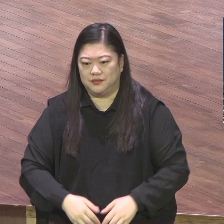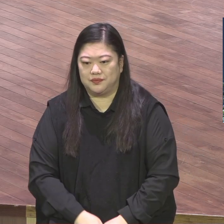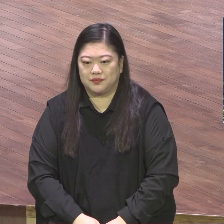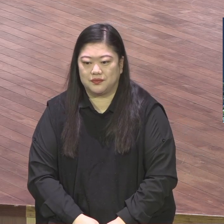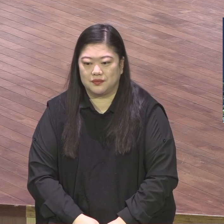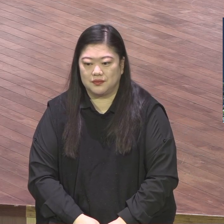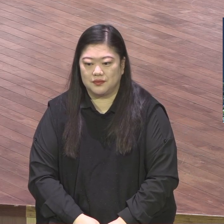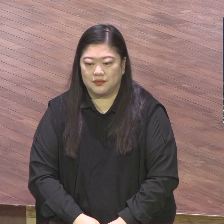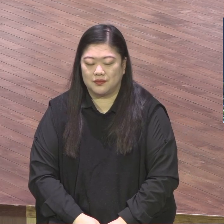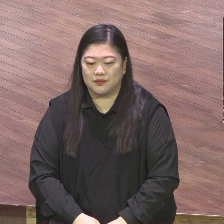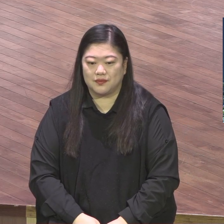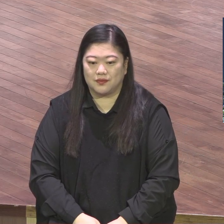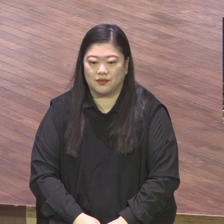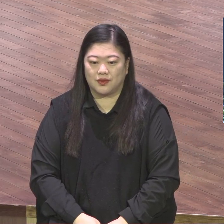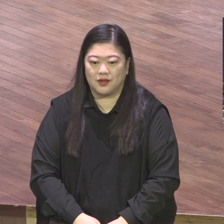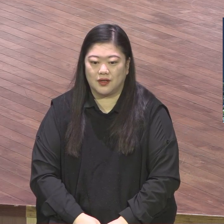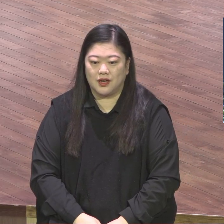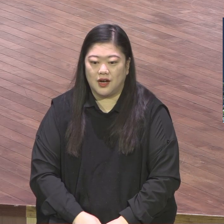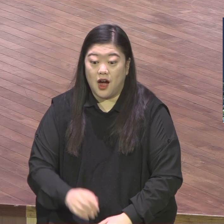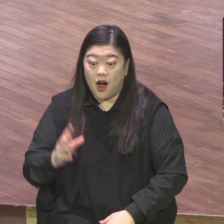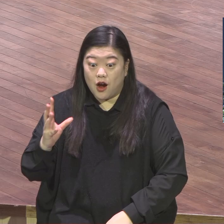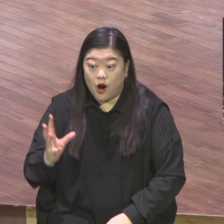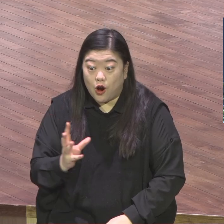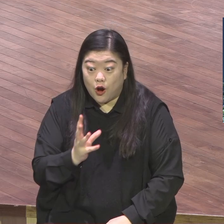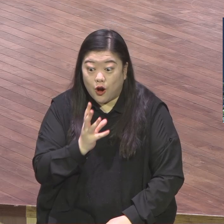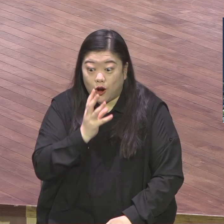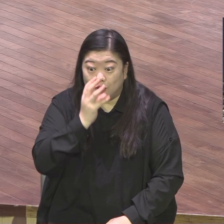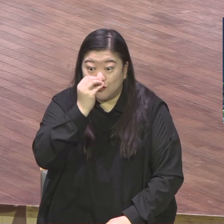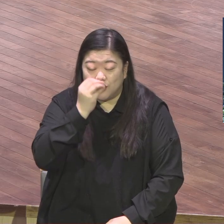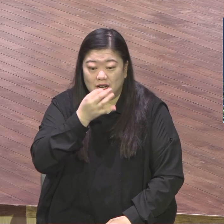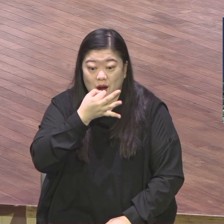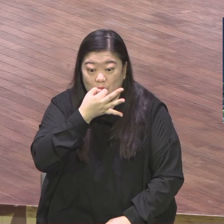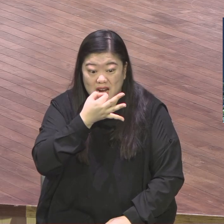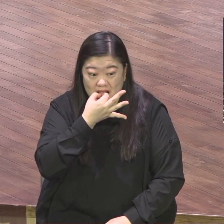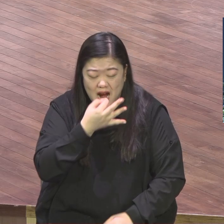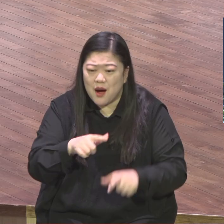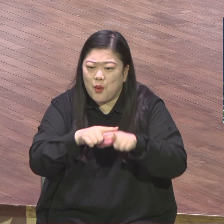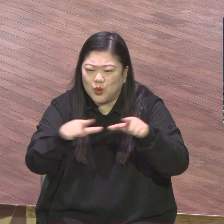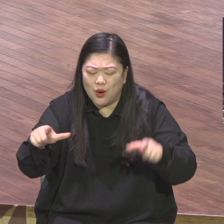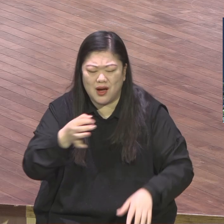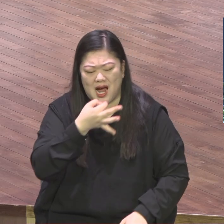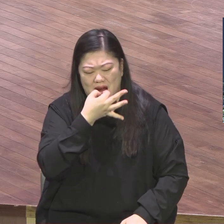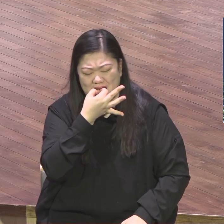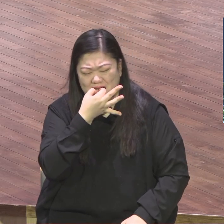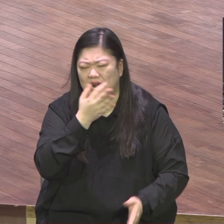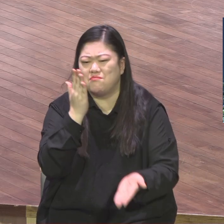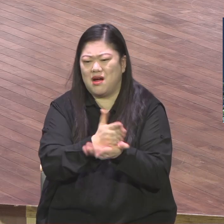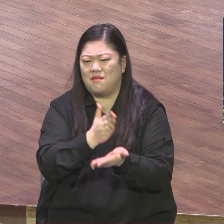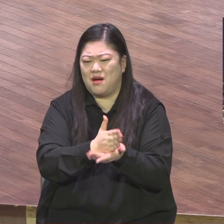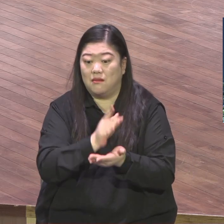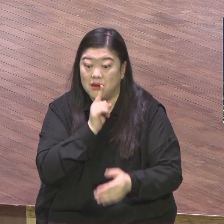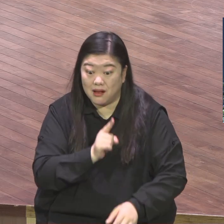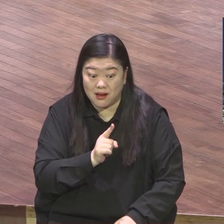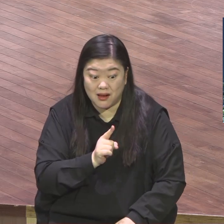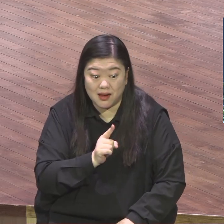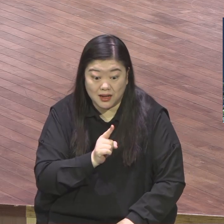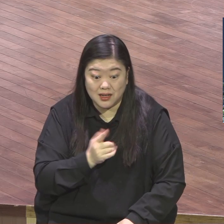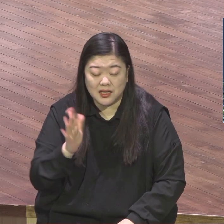가져라. 거룩한 욕심을 가져라. 저는 실제로 제가 부산 수용로 교회에서